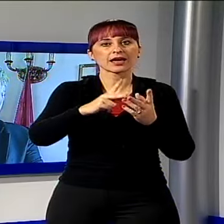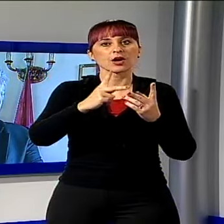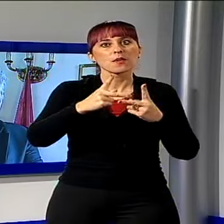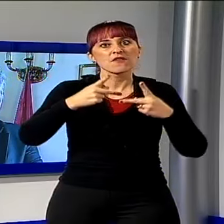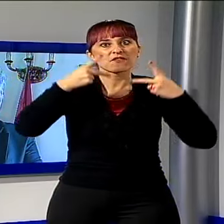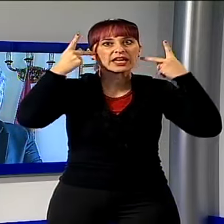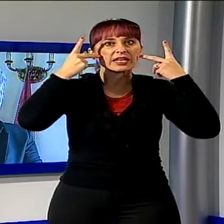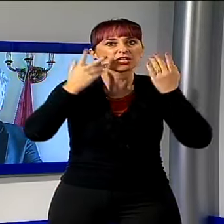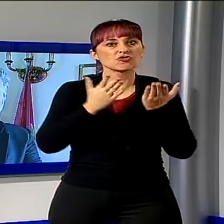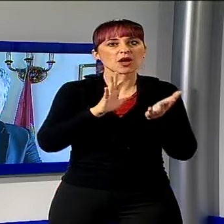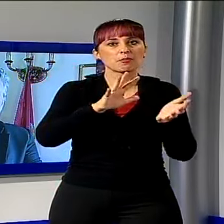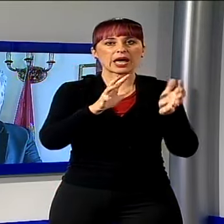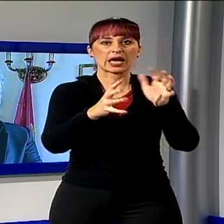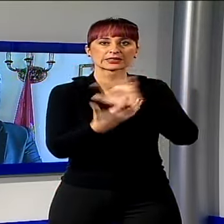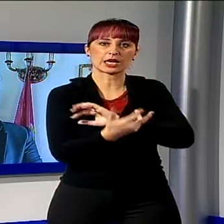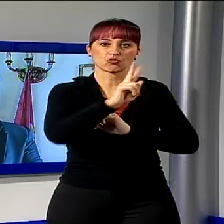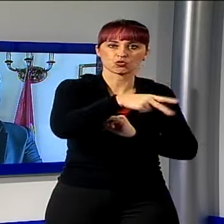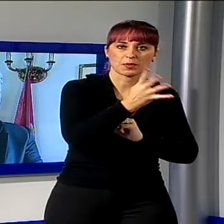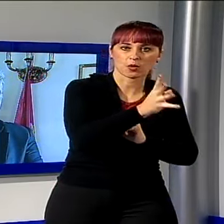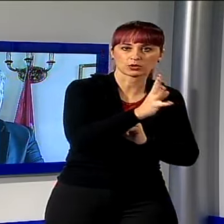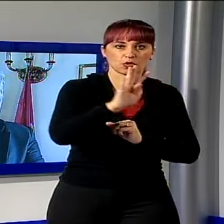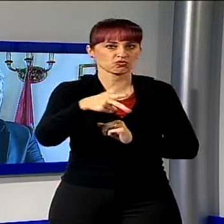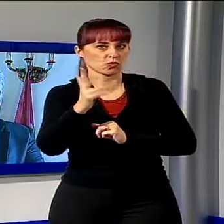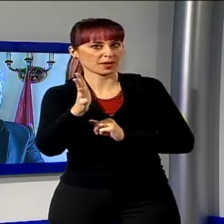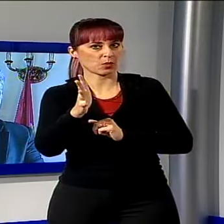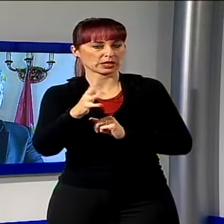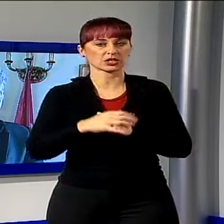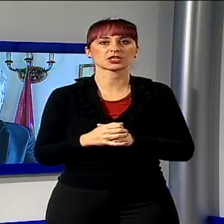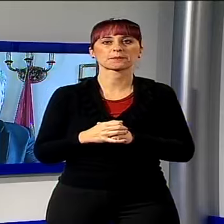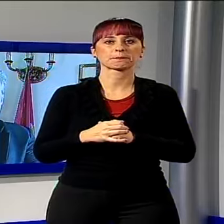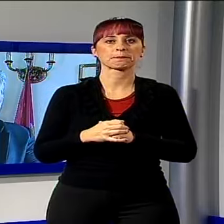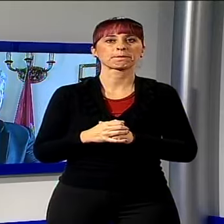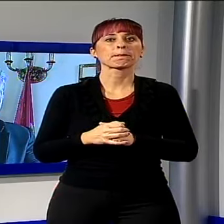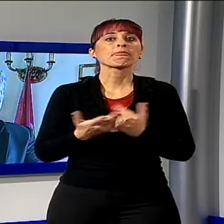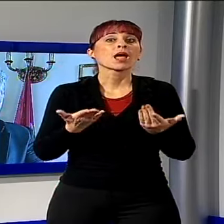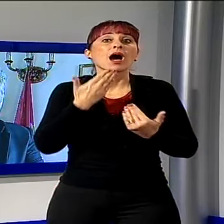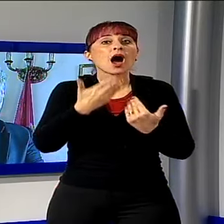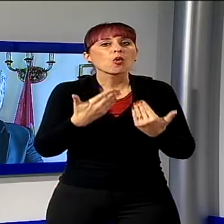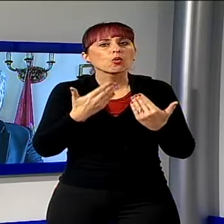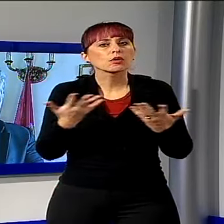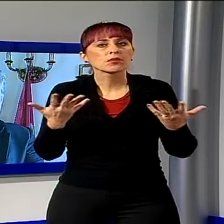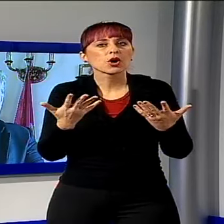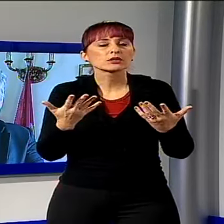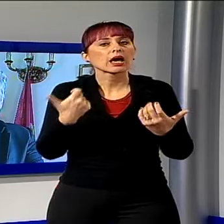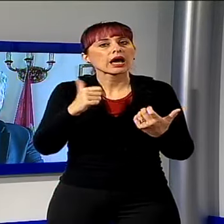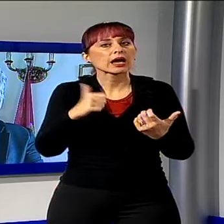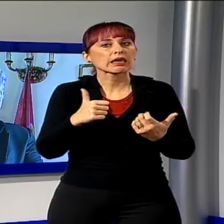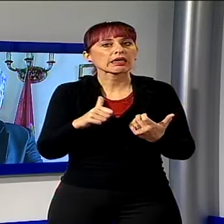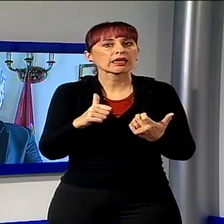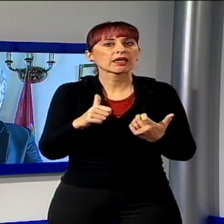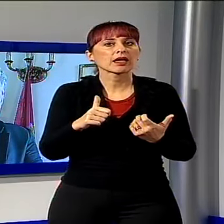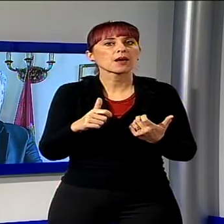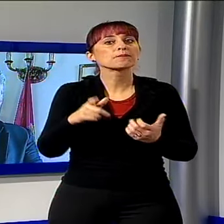passaggio dall'anno vecchio all'anno nuovo. Ed è sostanzialmente l'augurio che ci fa anche il